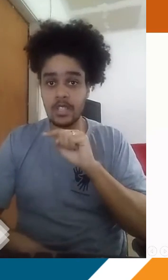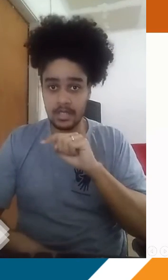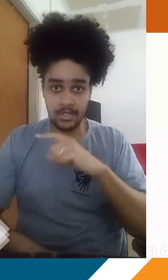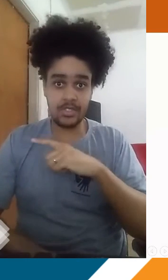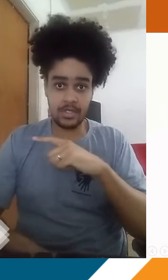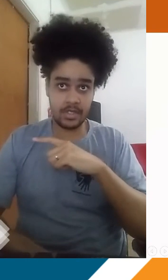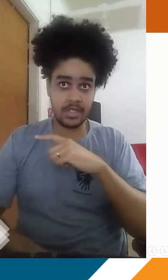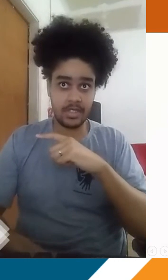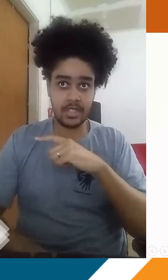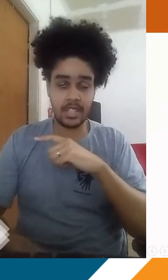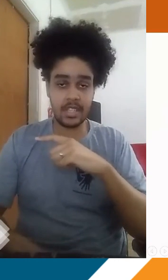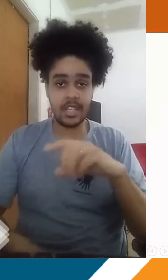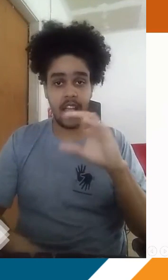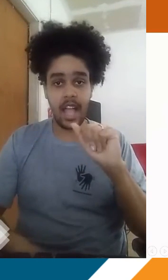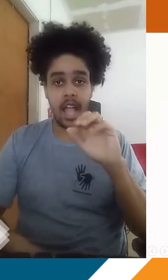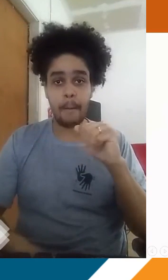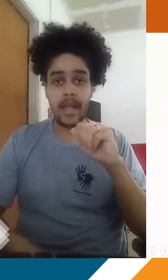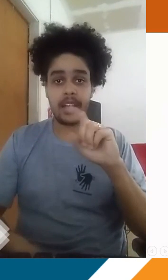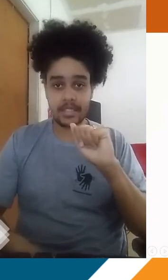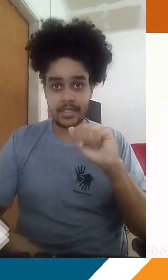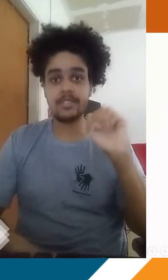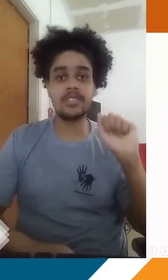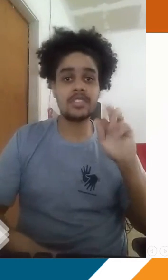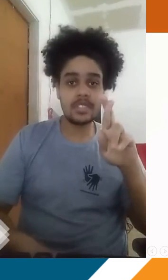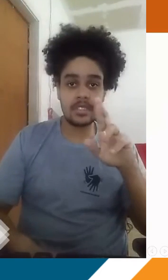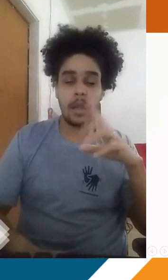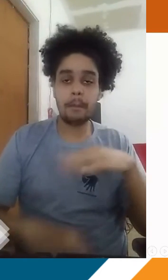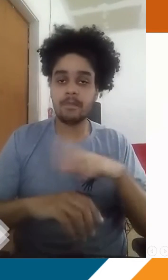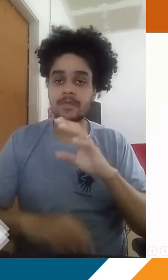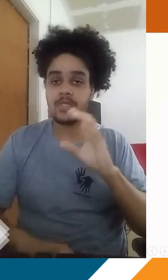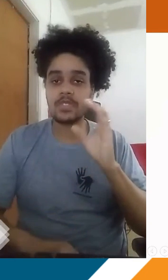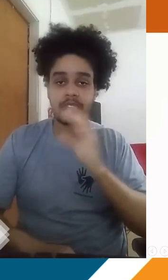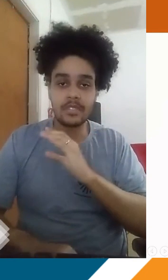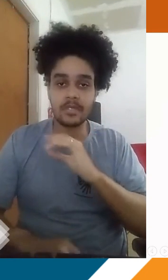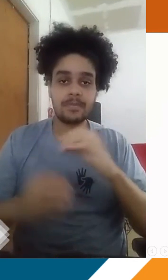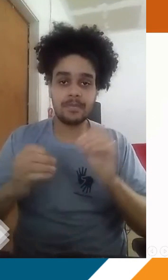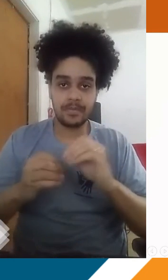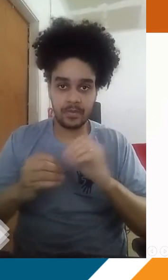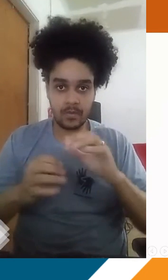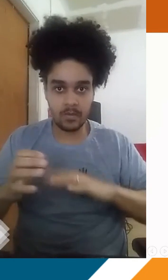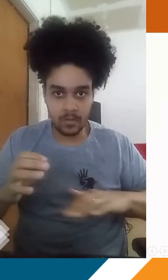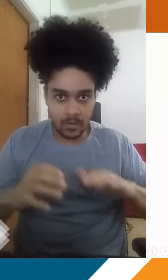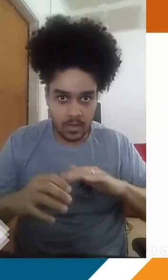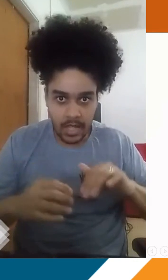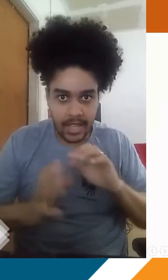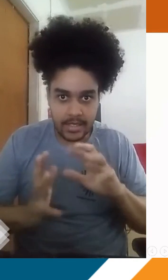né? E aqui a gente tem uma camada de ar que vai estar mais aquecido, que vai ser mais próxima à superfície da Terra.